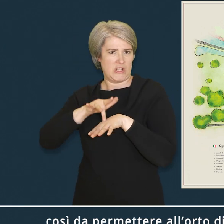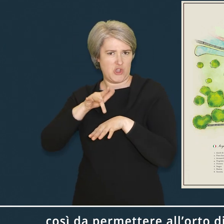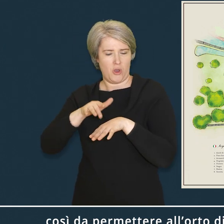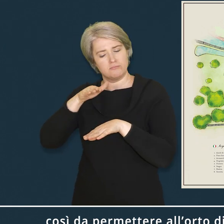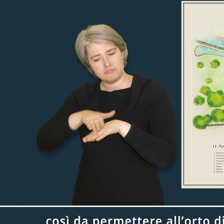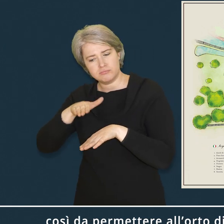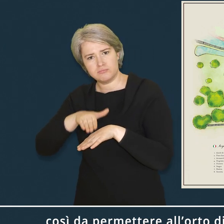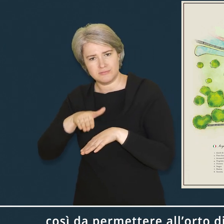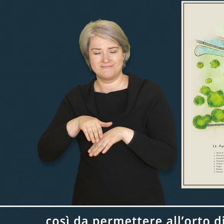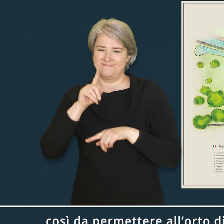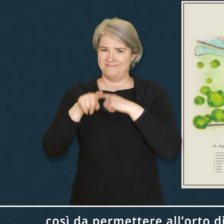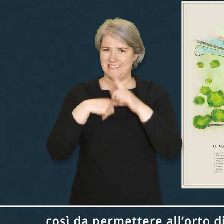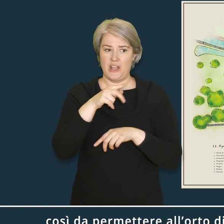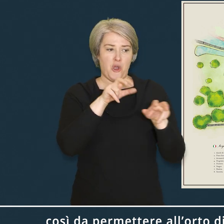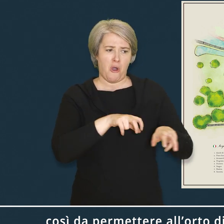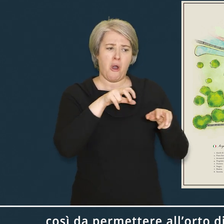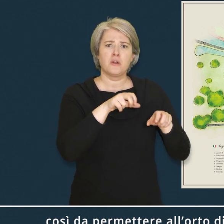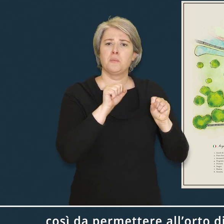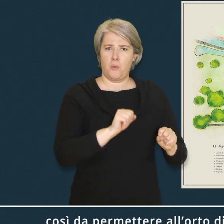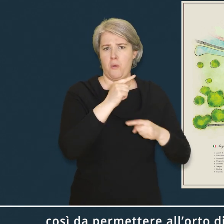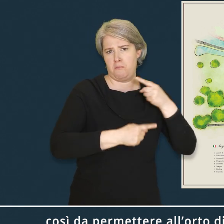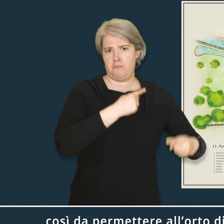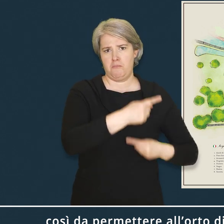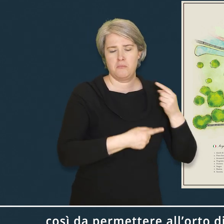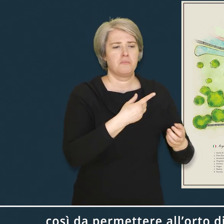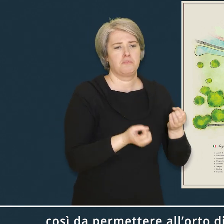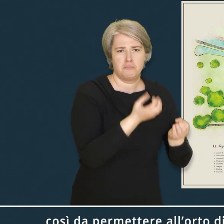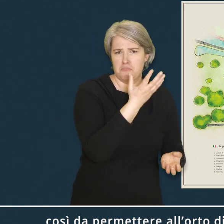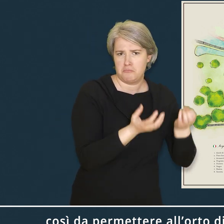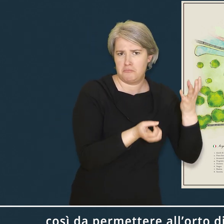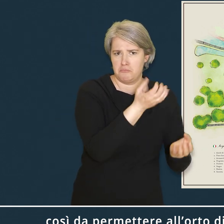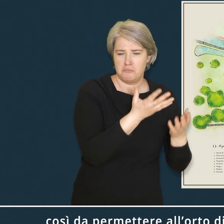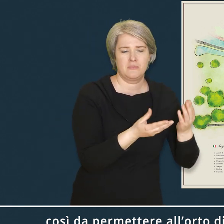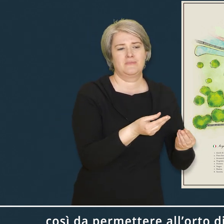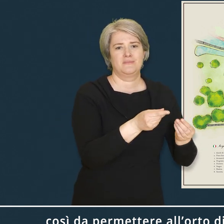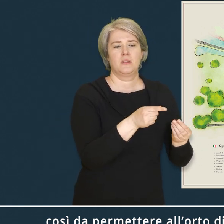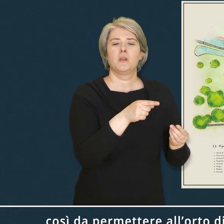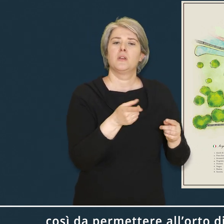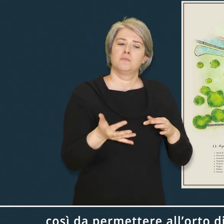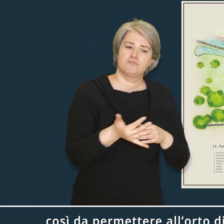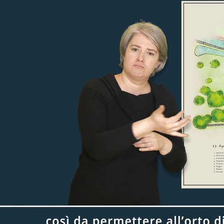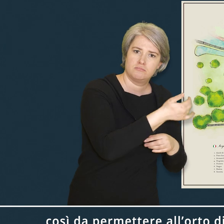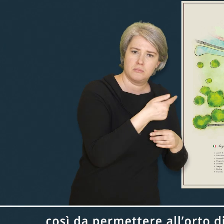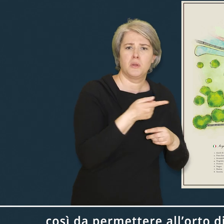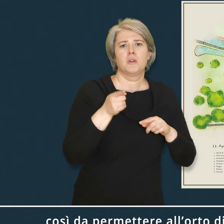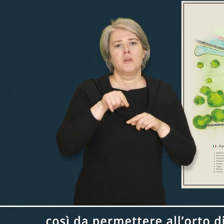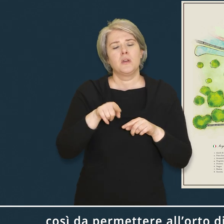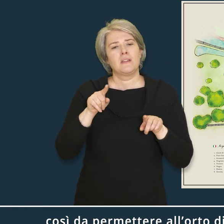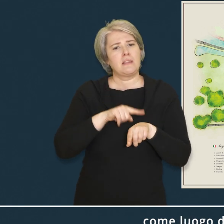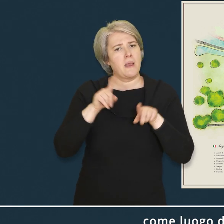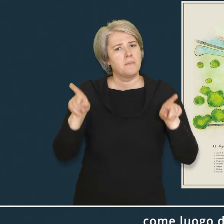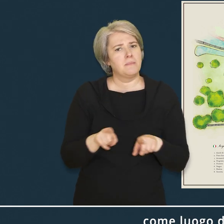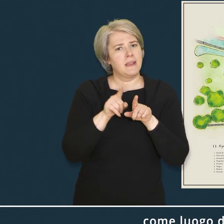sue caratteristiche di produttività e diventare al contempo uno spazio multifunzionale